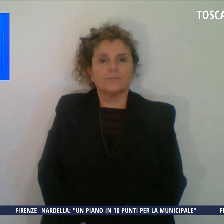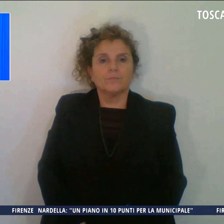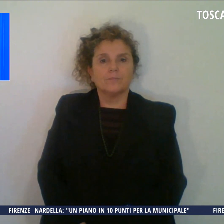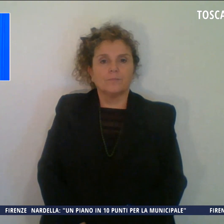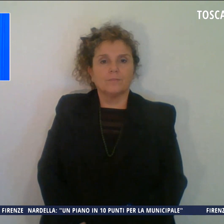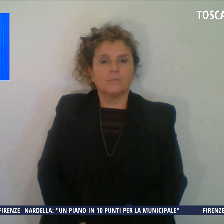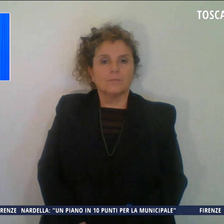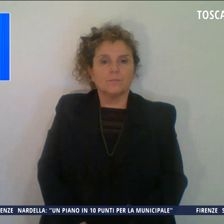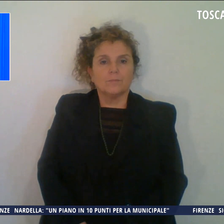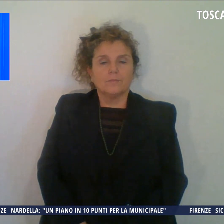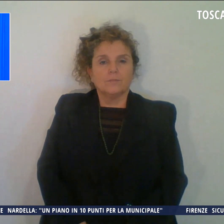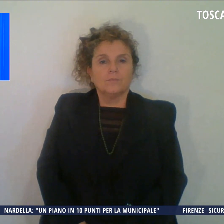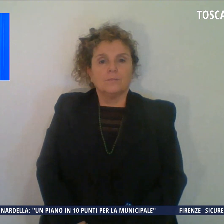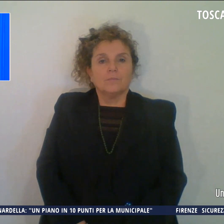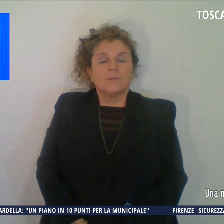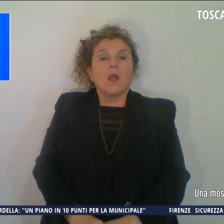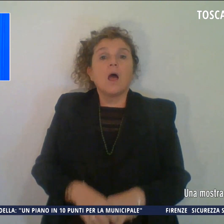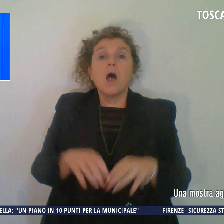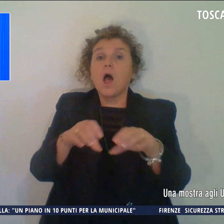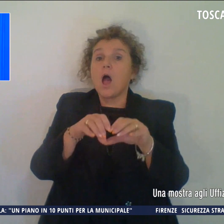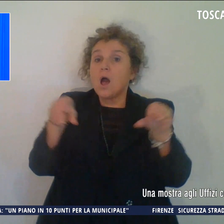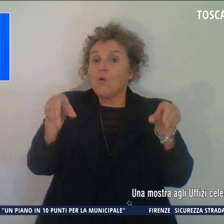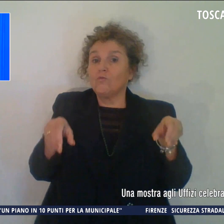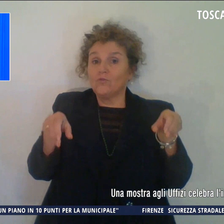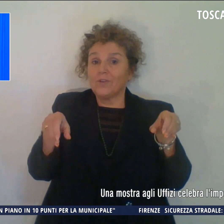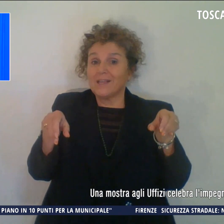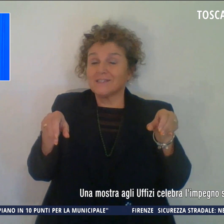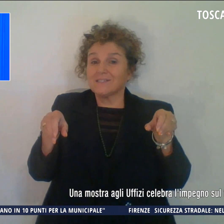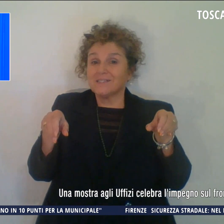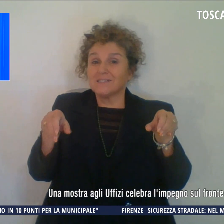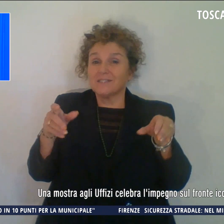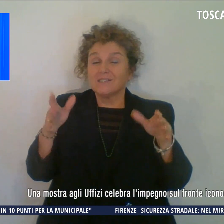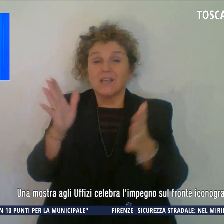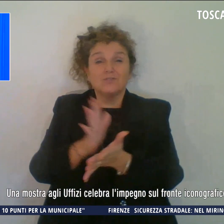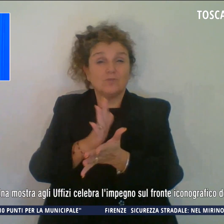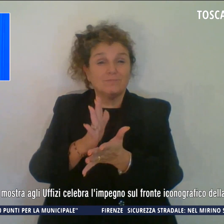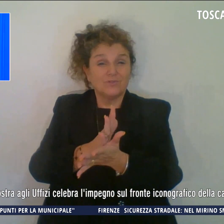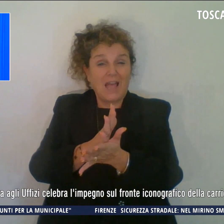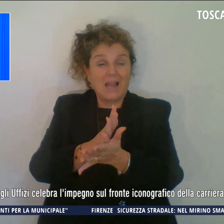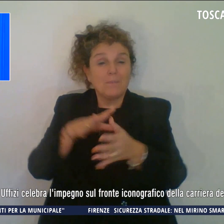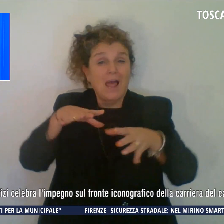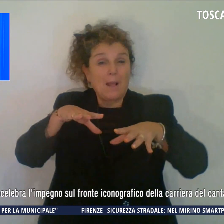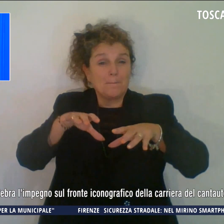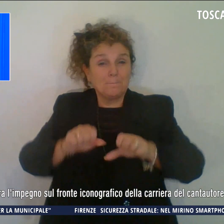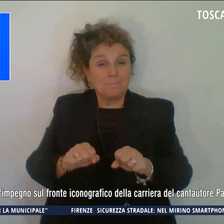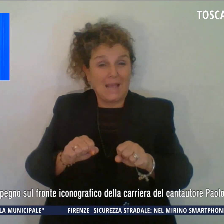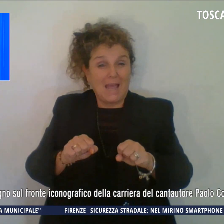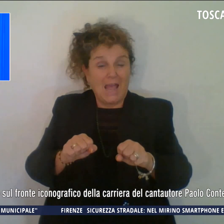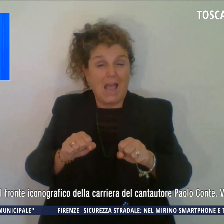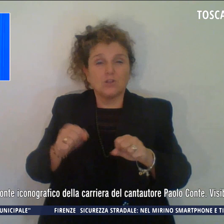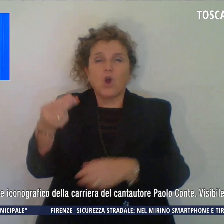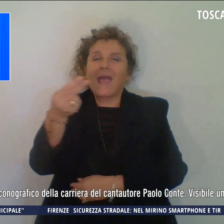Una mostra agli uffizi di Firenze celebra l'impegno sul fronte iconografico